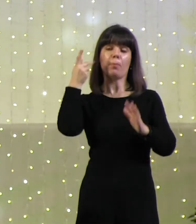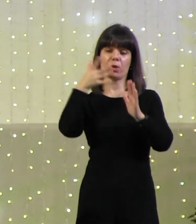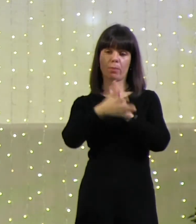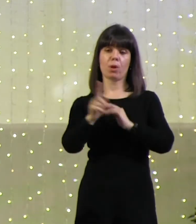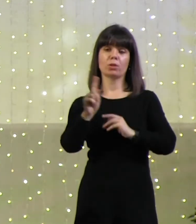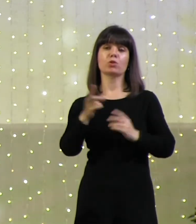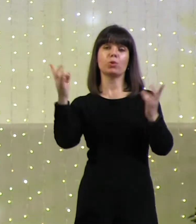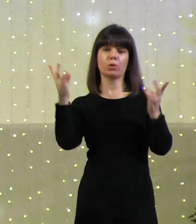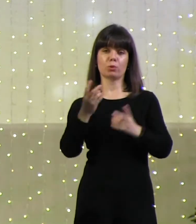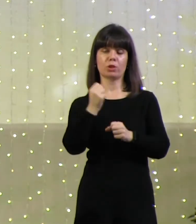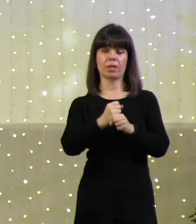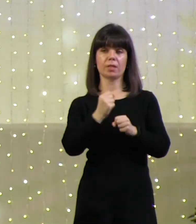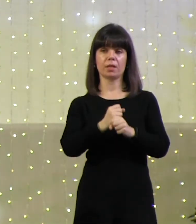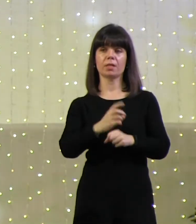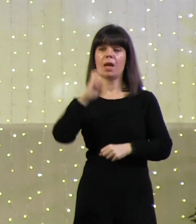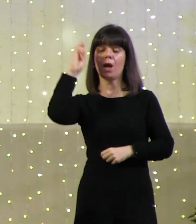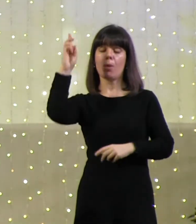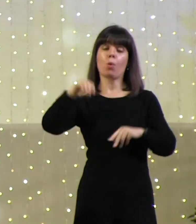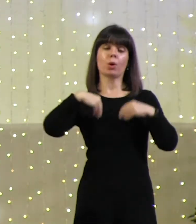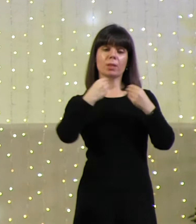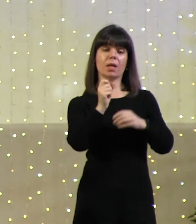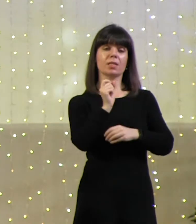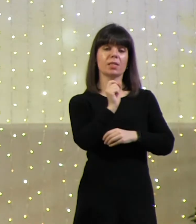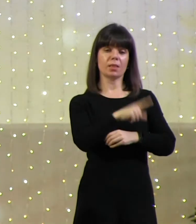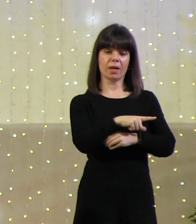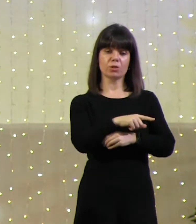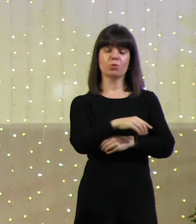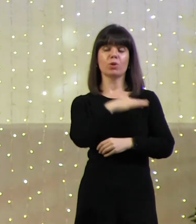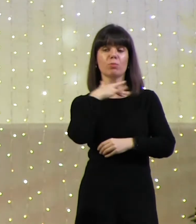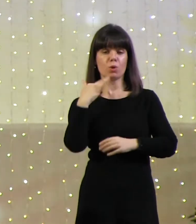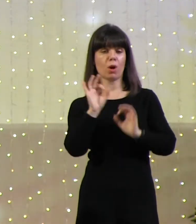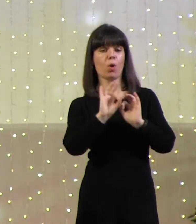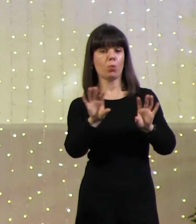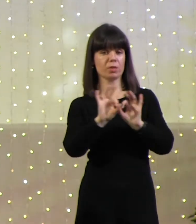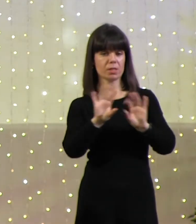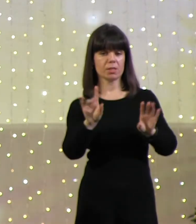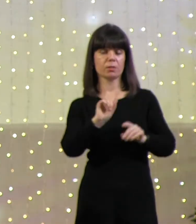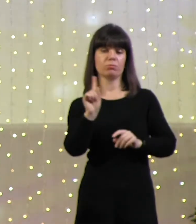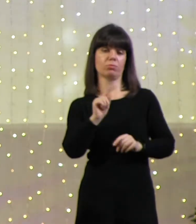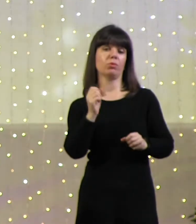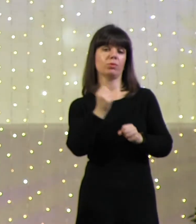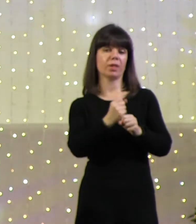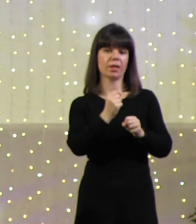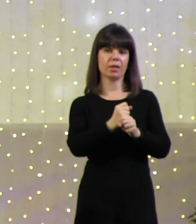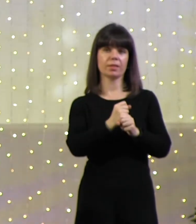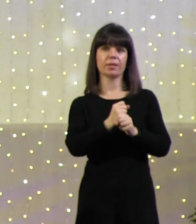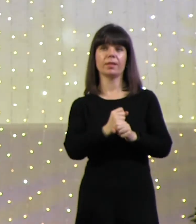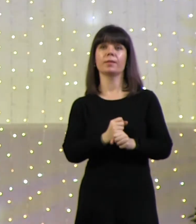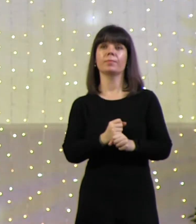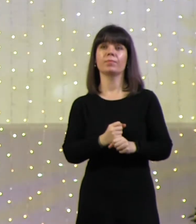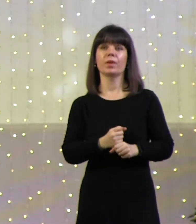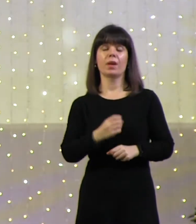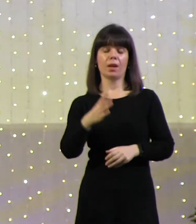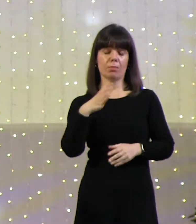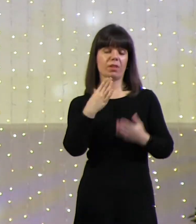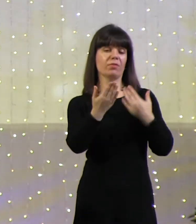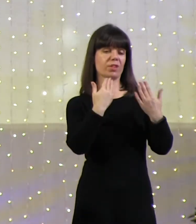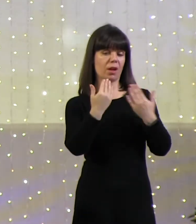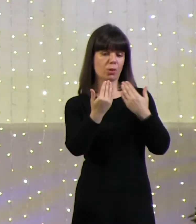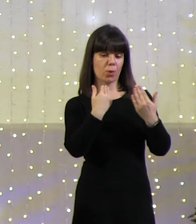Дал большую задачу, много разъяснил. И пояснял, и был в диалоге,